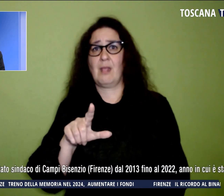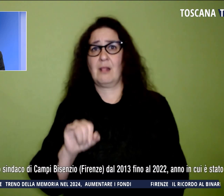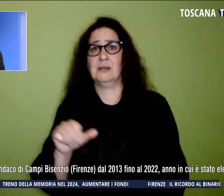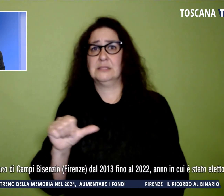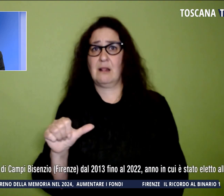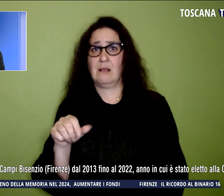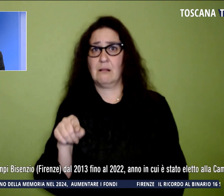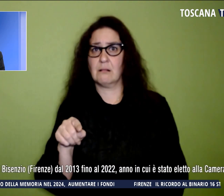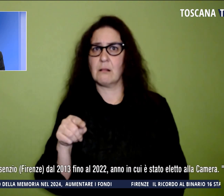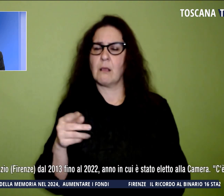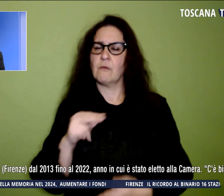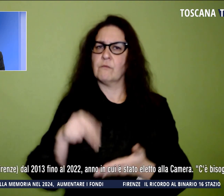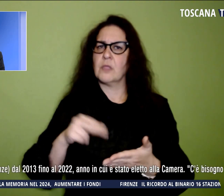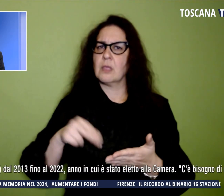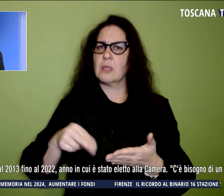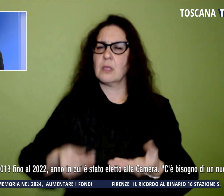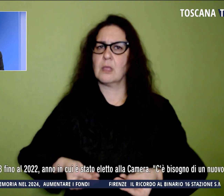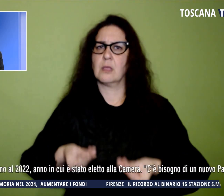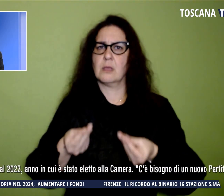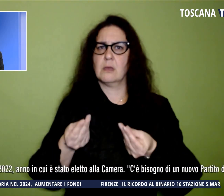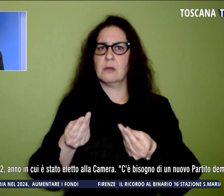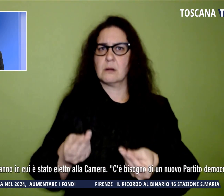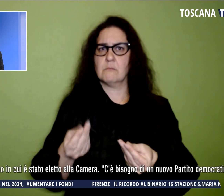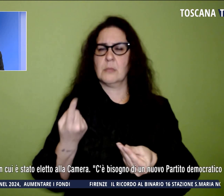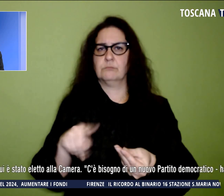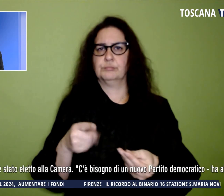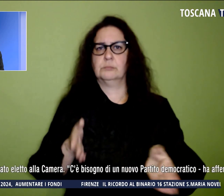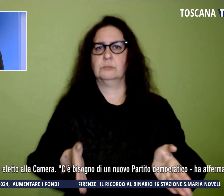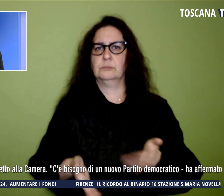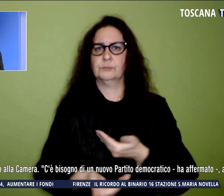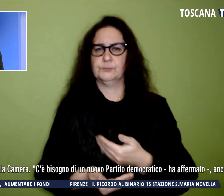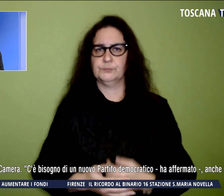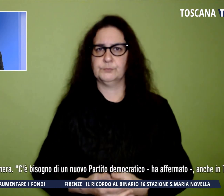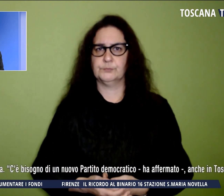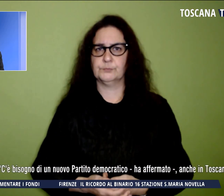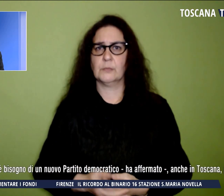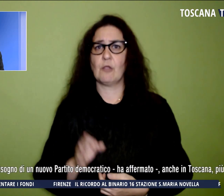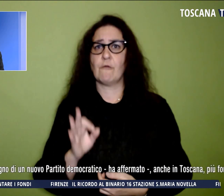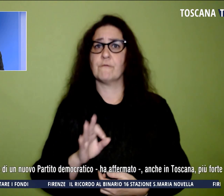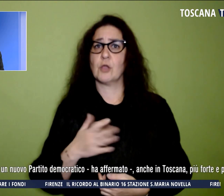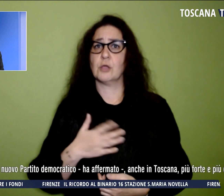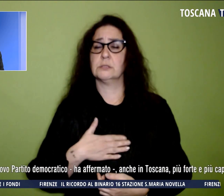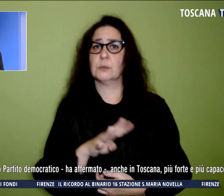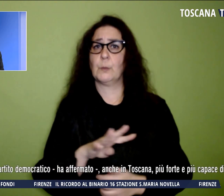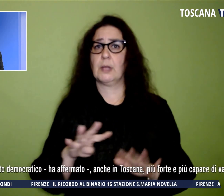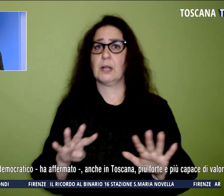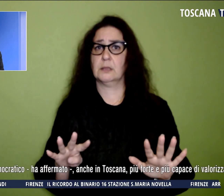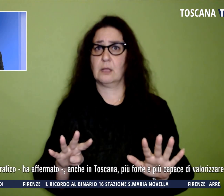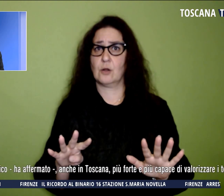consegneranno le firme necessarie per la candidatura. Fossi, 49 anni, è